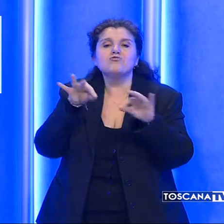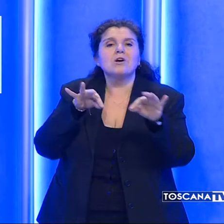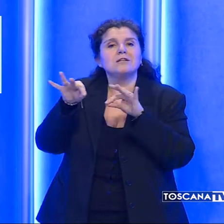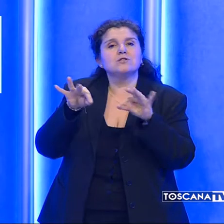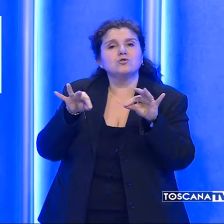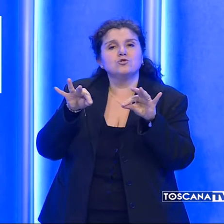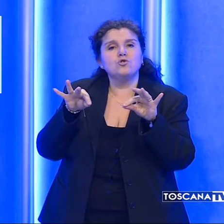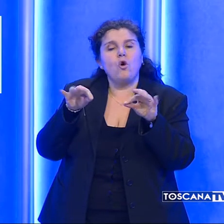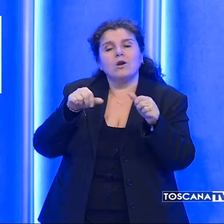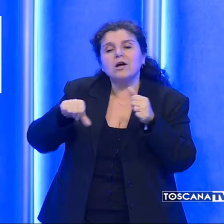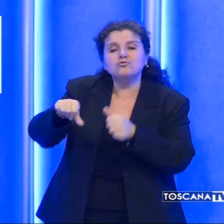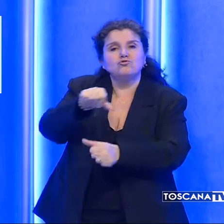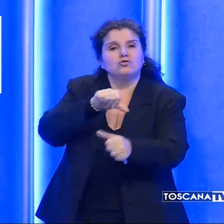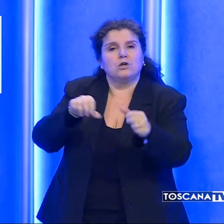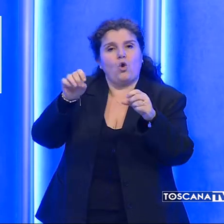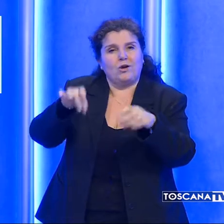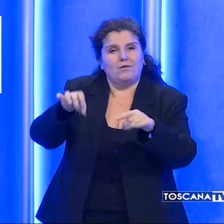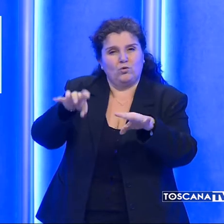del ciclo dei rifiuti.